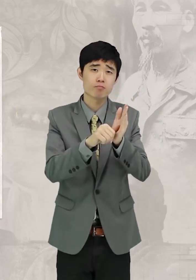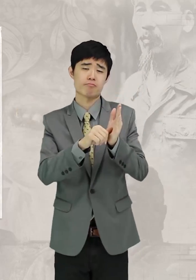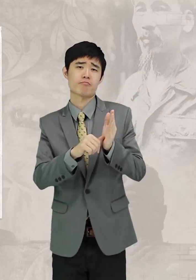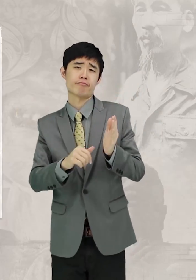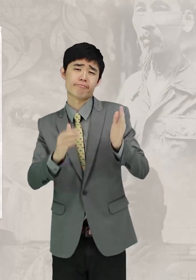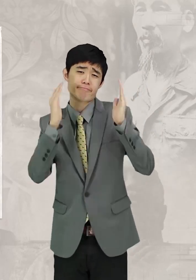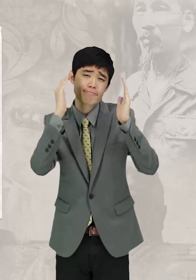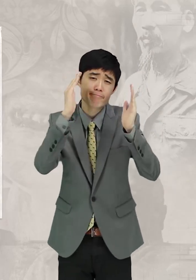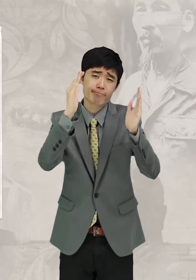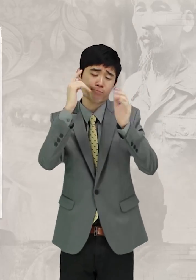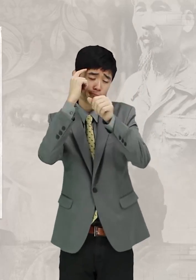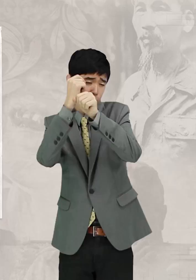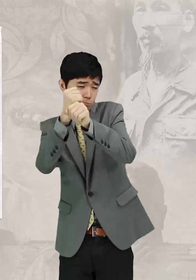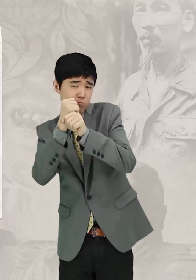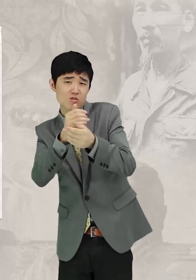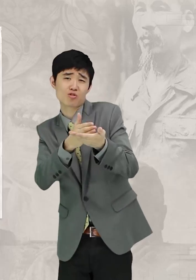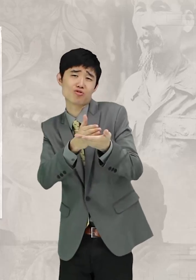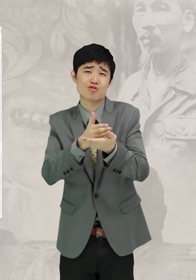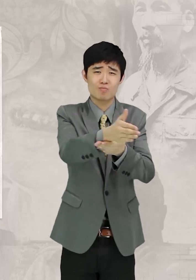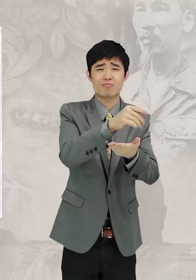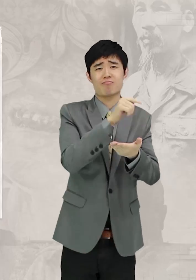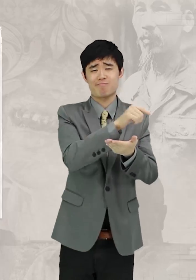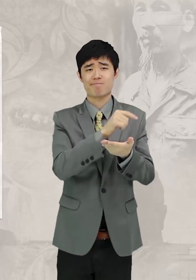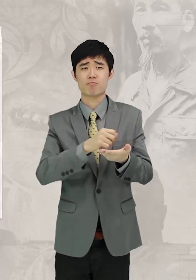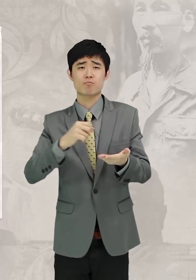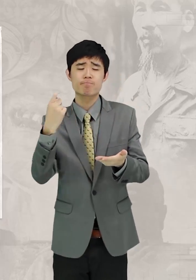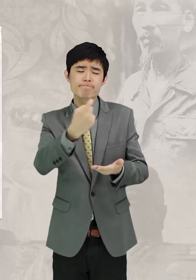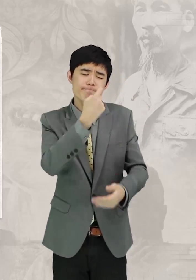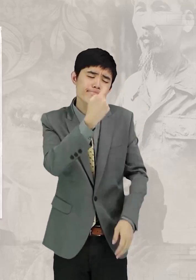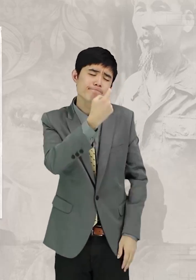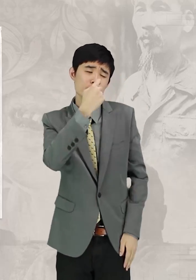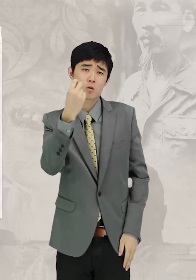일생동안 학문의 길을 걸으면서 배움과 실천을 중시했어.